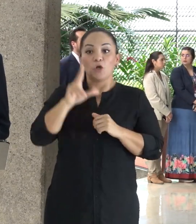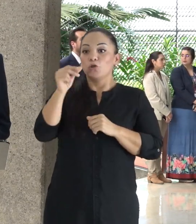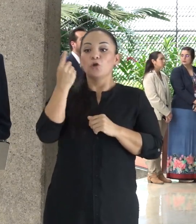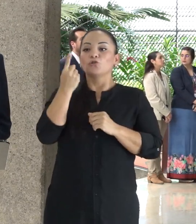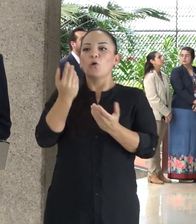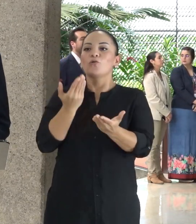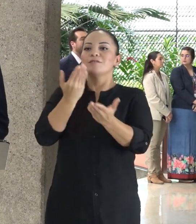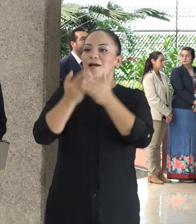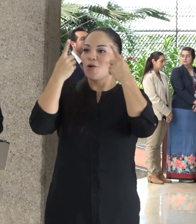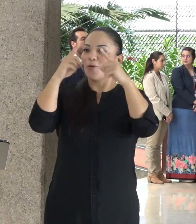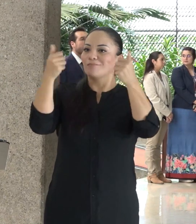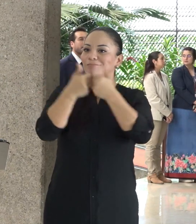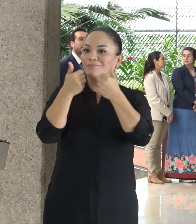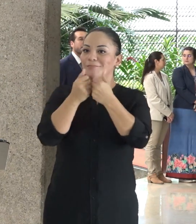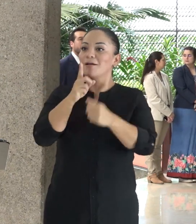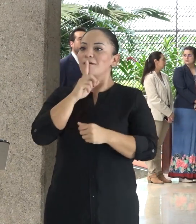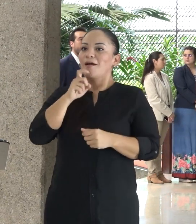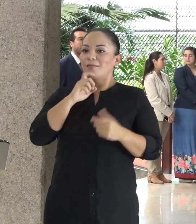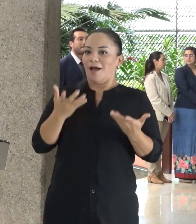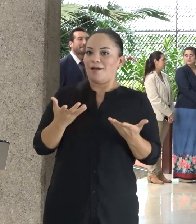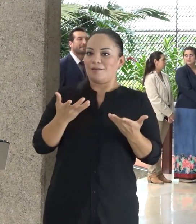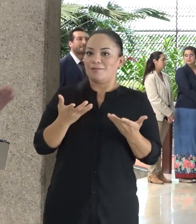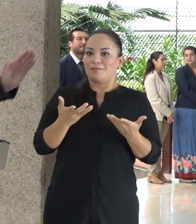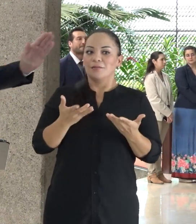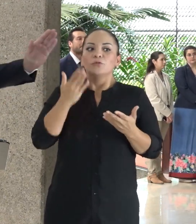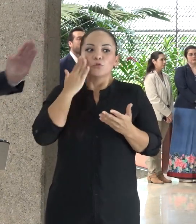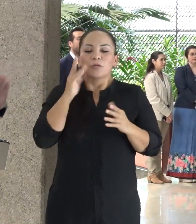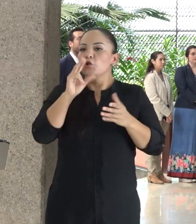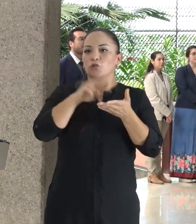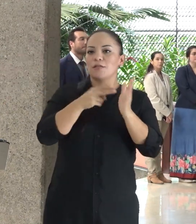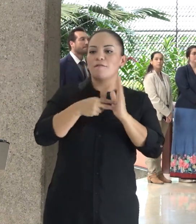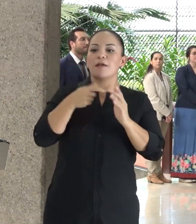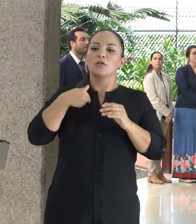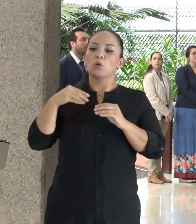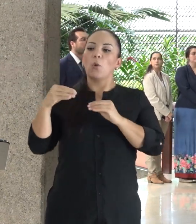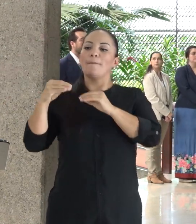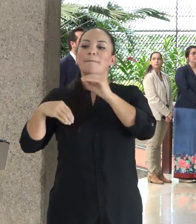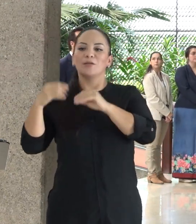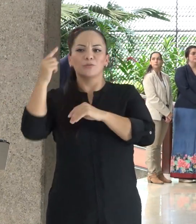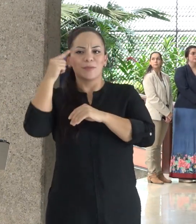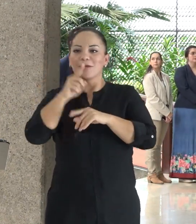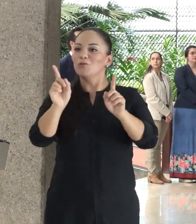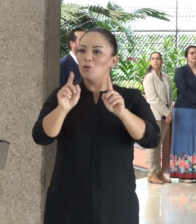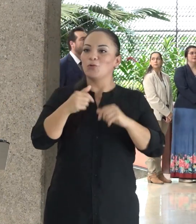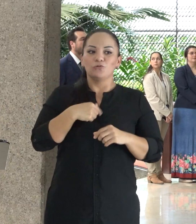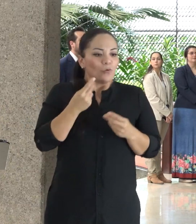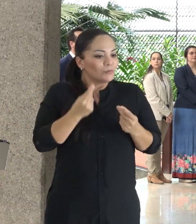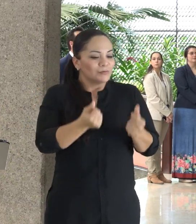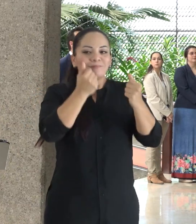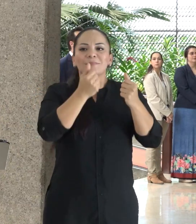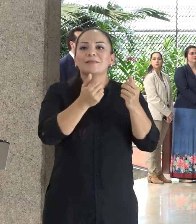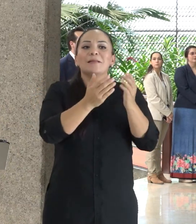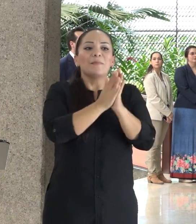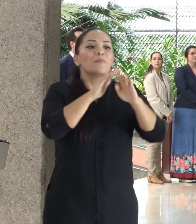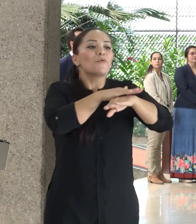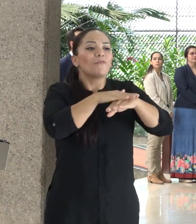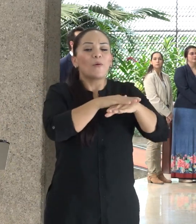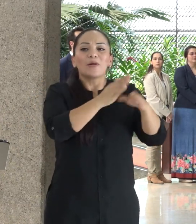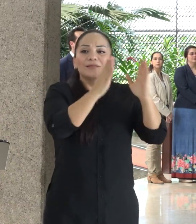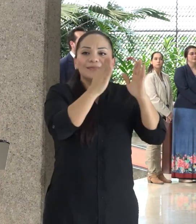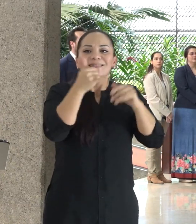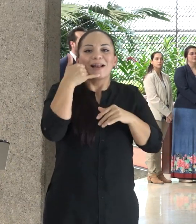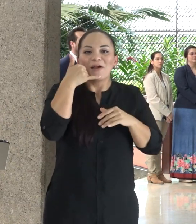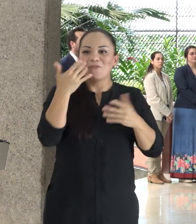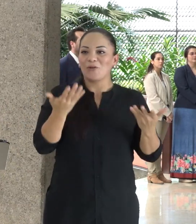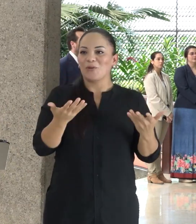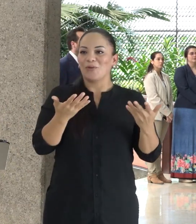Catar, a lo que no le quito ningún mérito, si inmediatamente empecé a pedirle que por favor me atendiera por teléfono y por